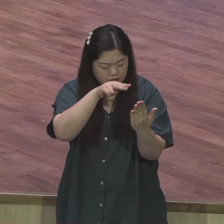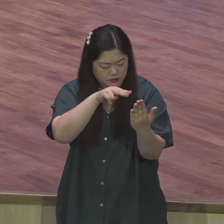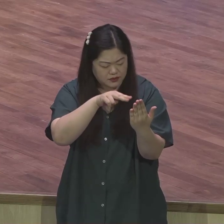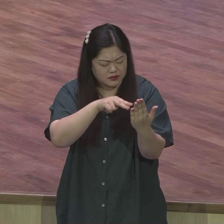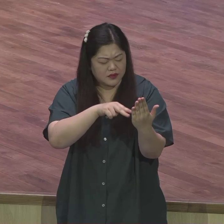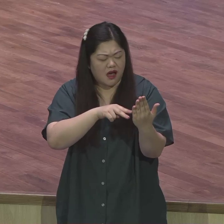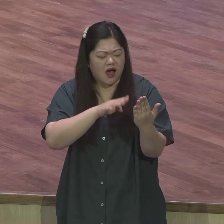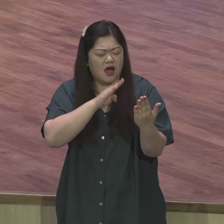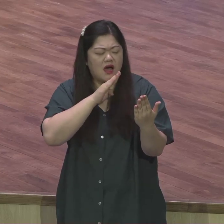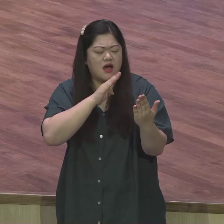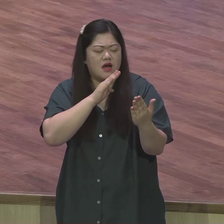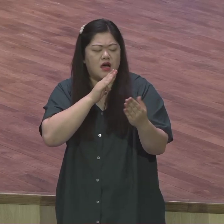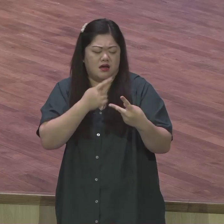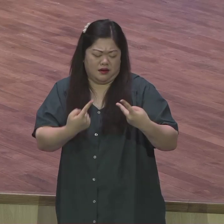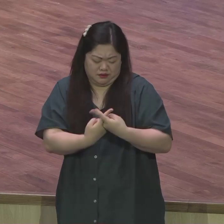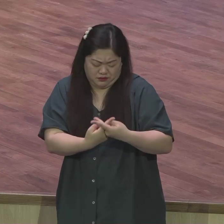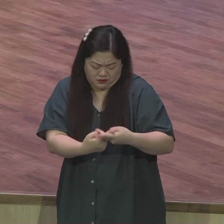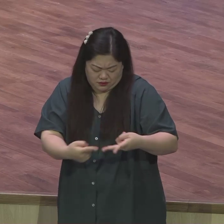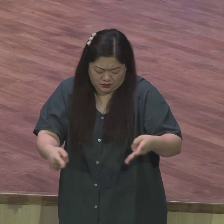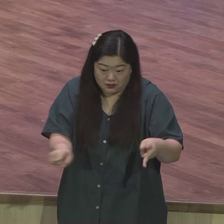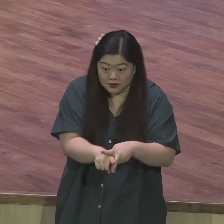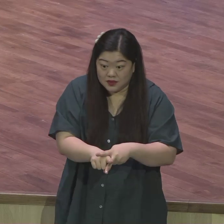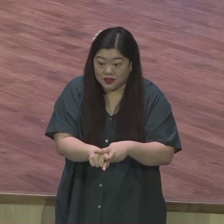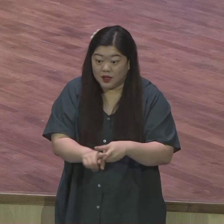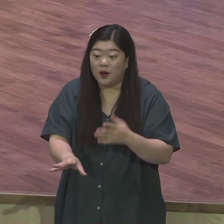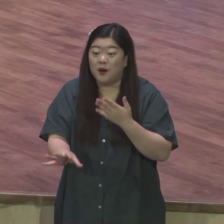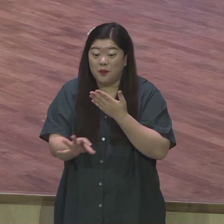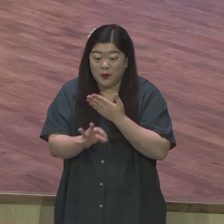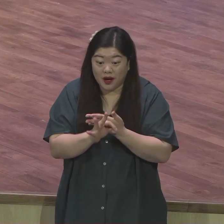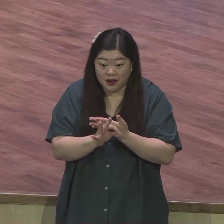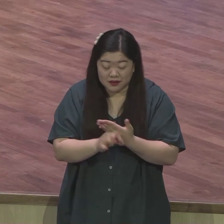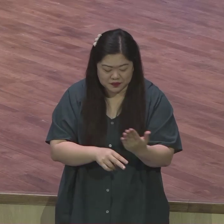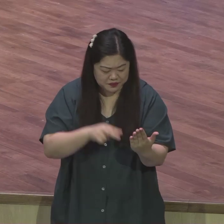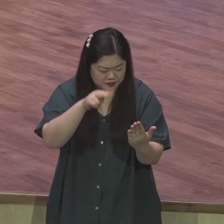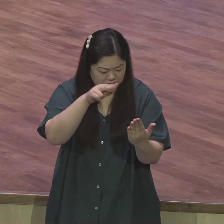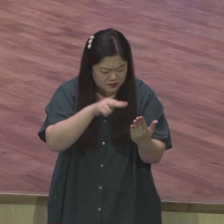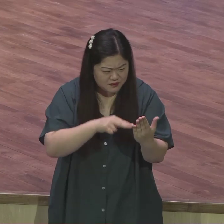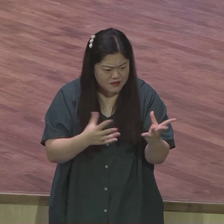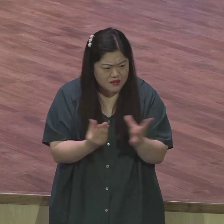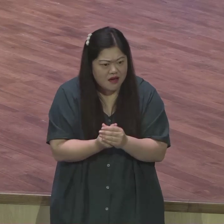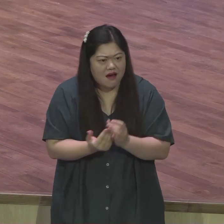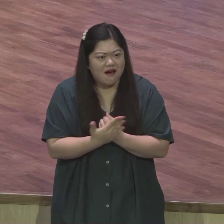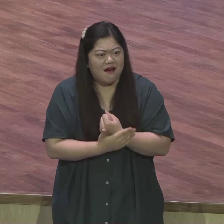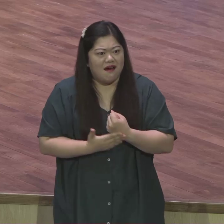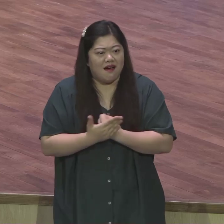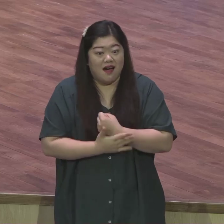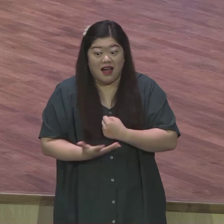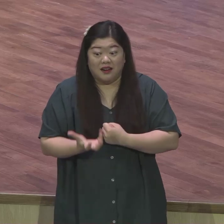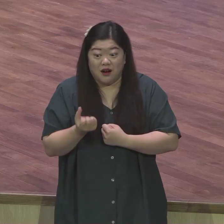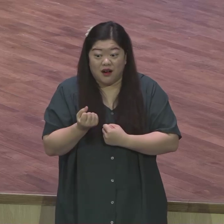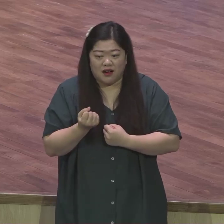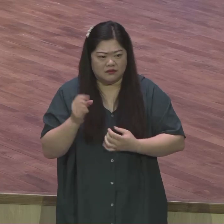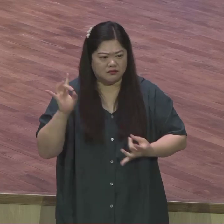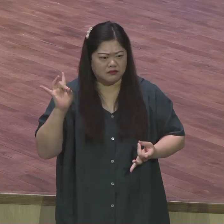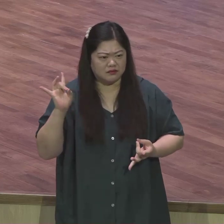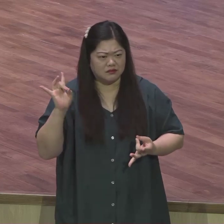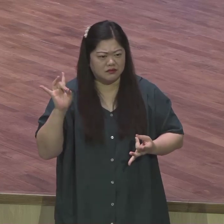그냥 그 자리에 제자리에 그냥 머물러 있을 수 없다 그 말입니다 그게